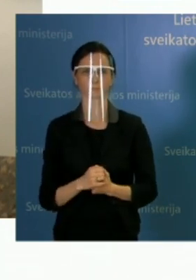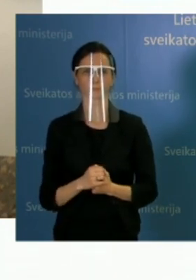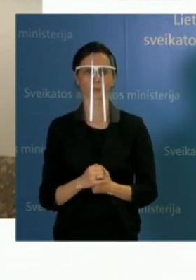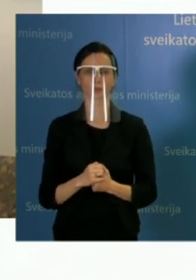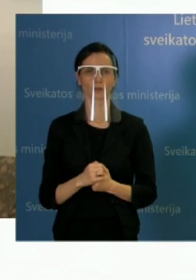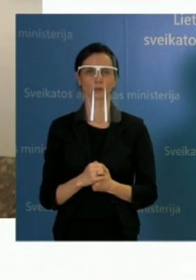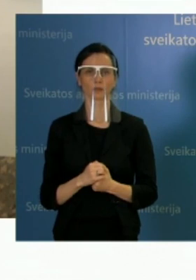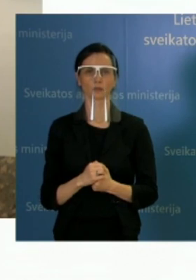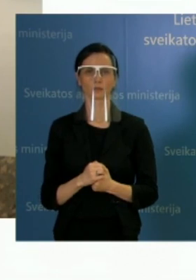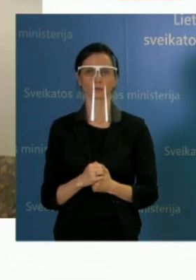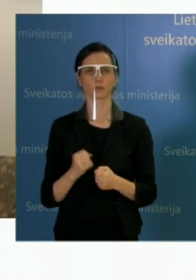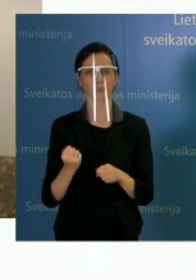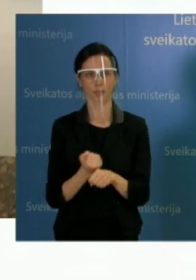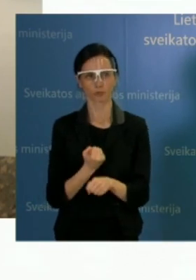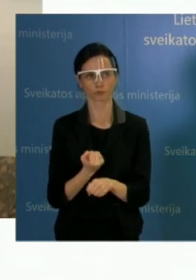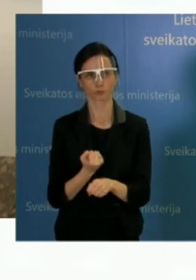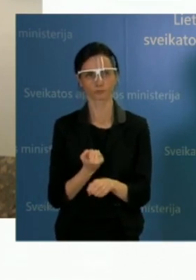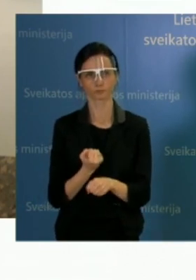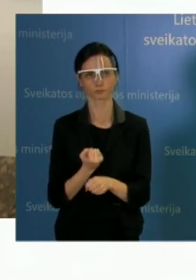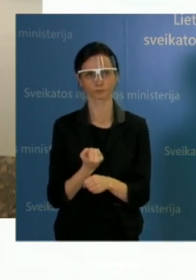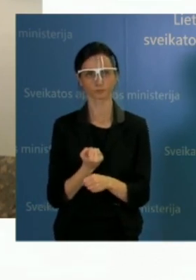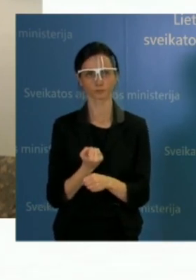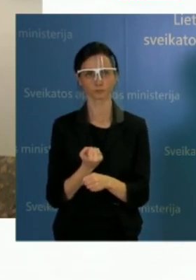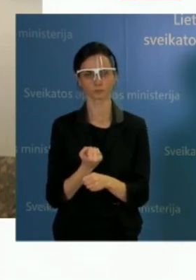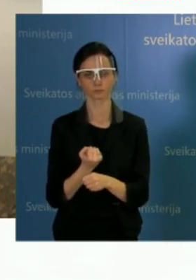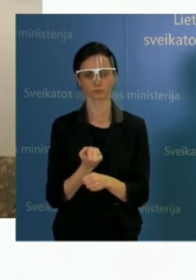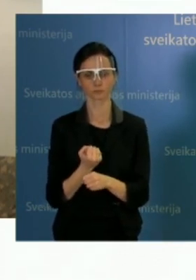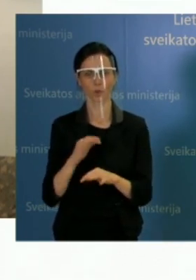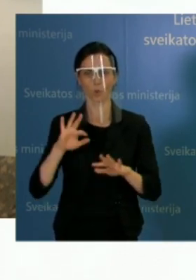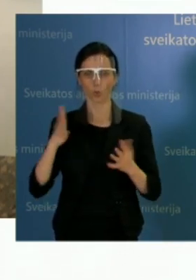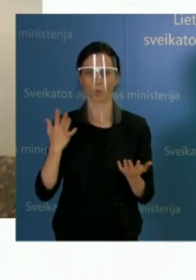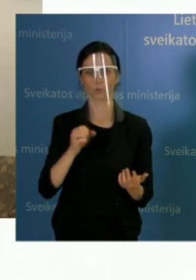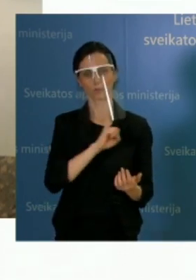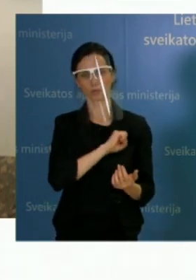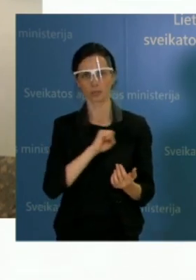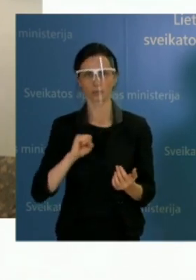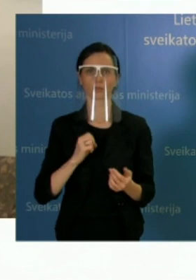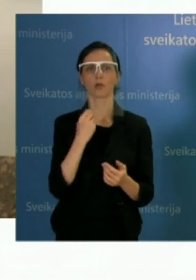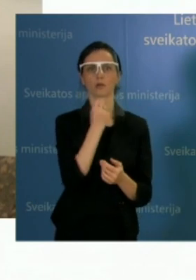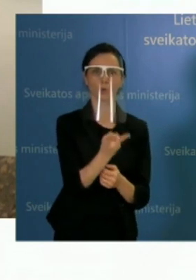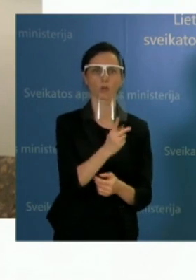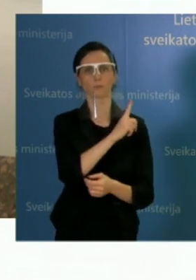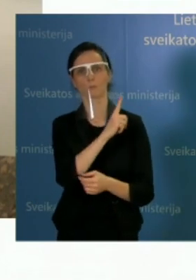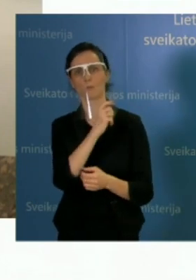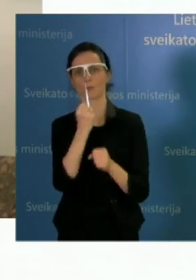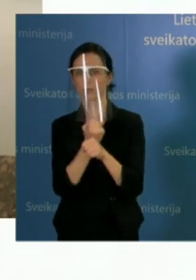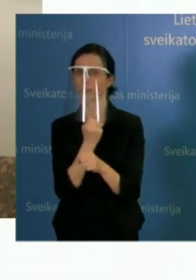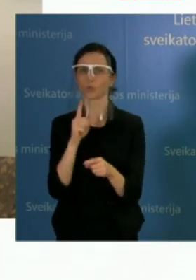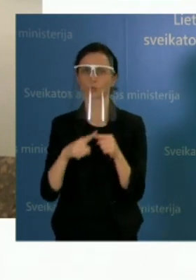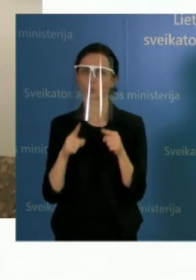kad neatsitirtų taip, jog gydimo jūs taiglas bus perpildytas. O čia ta riba yra tikrai labai netolė.